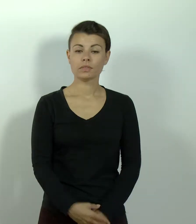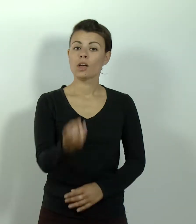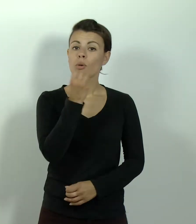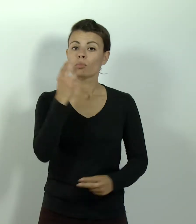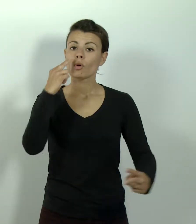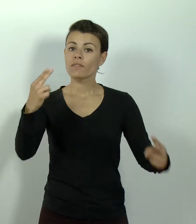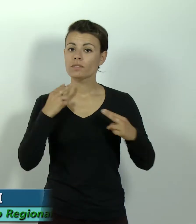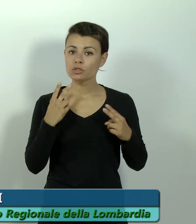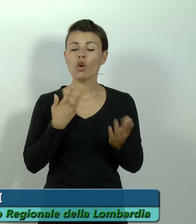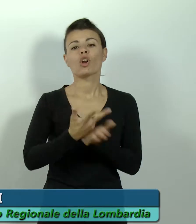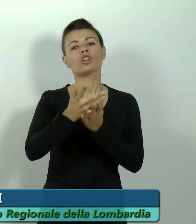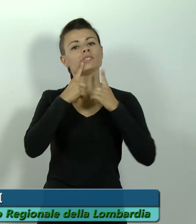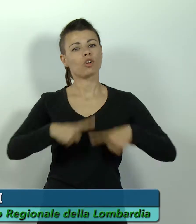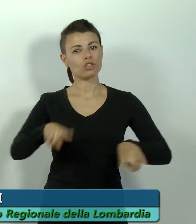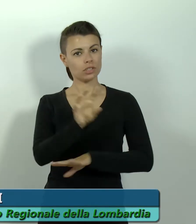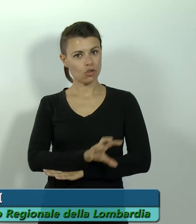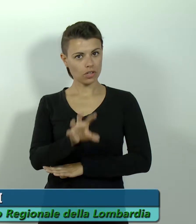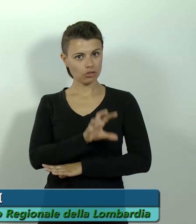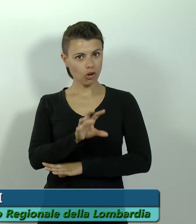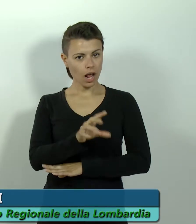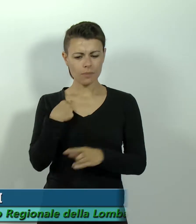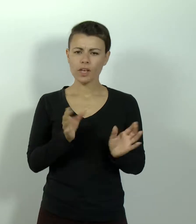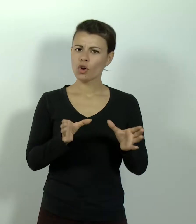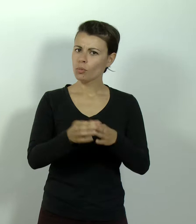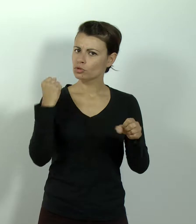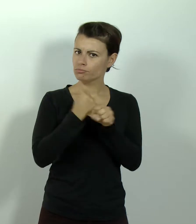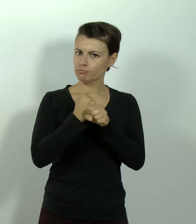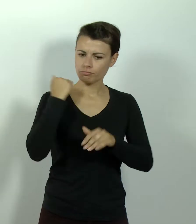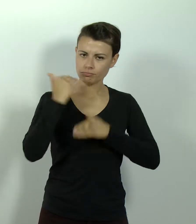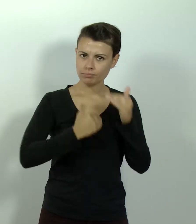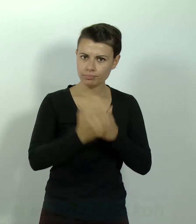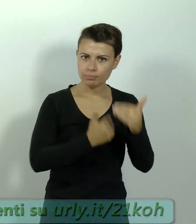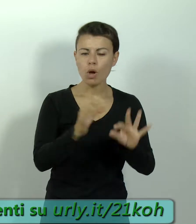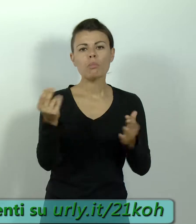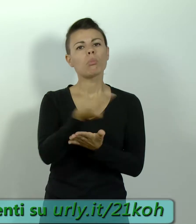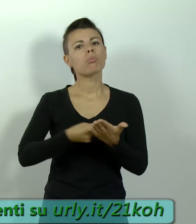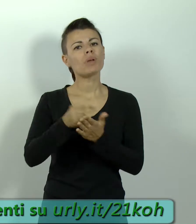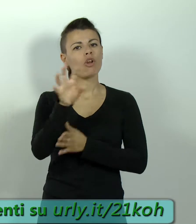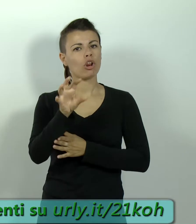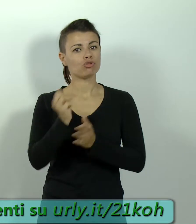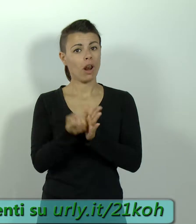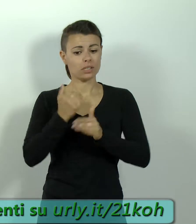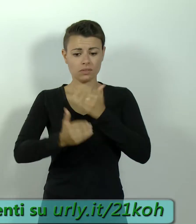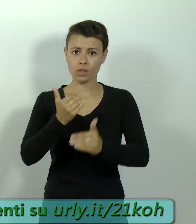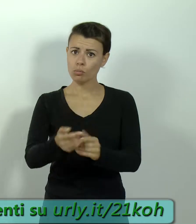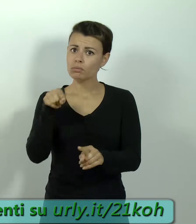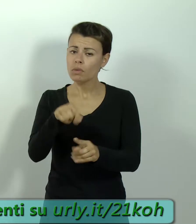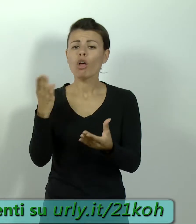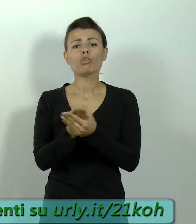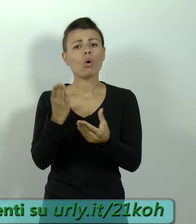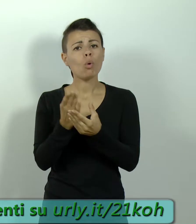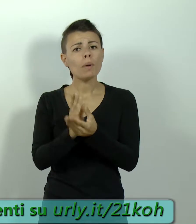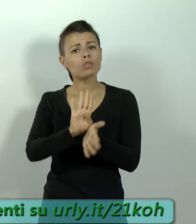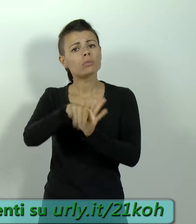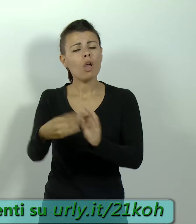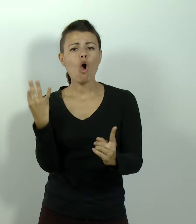Ben trovati con le notizie dal Consiglio regionale, commissioni al lavoro sul piano regionale di sviluppo, il documento che